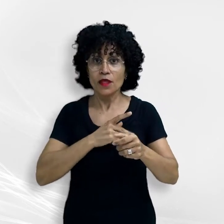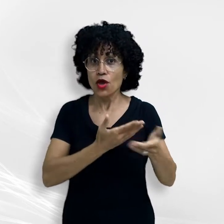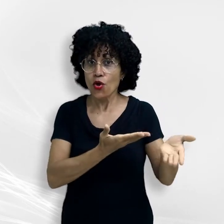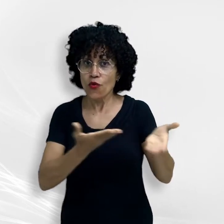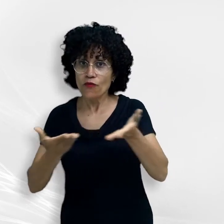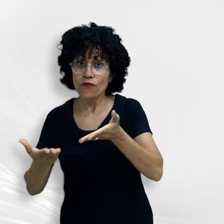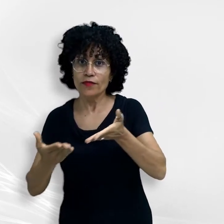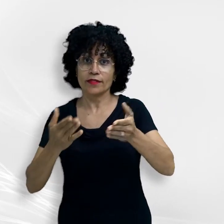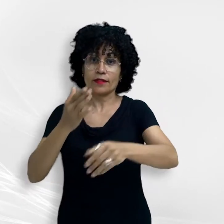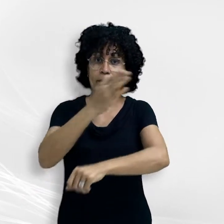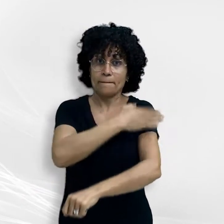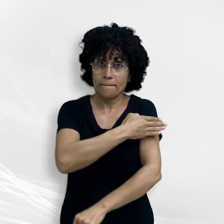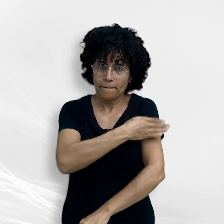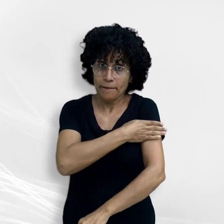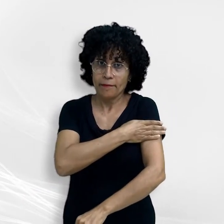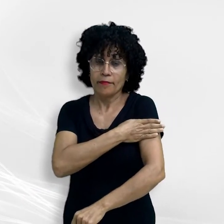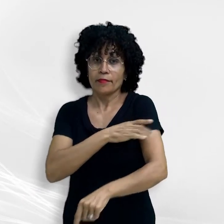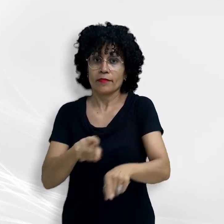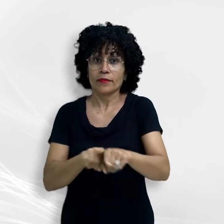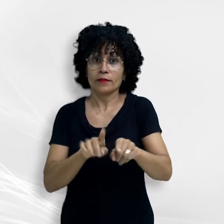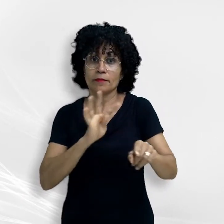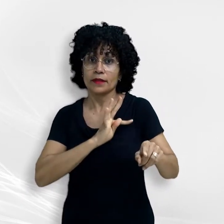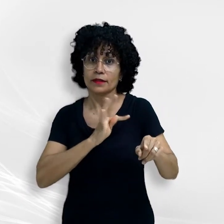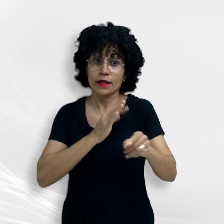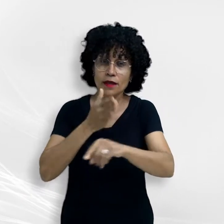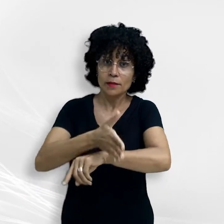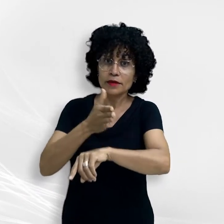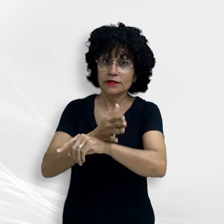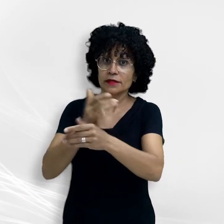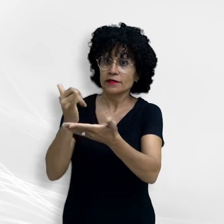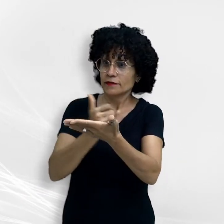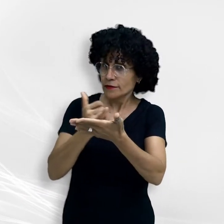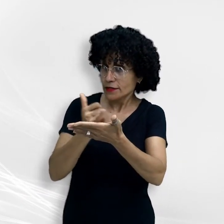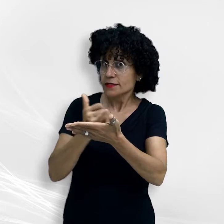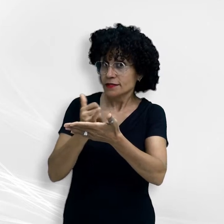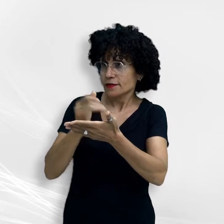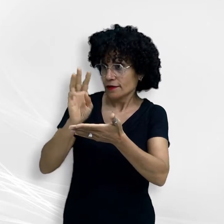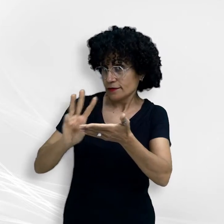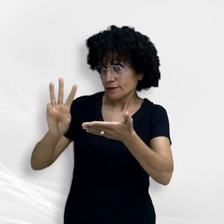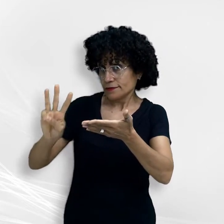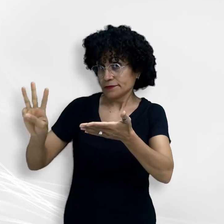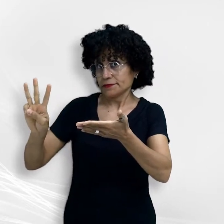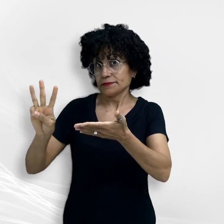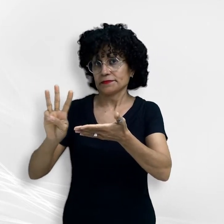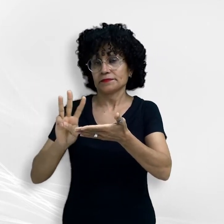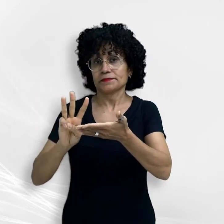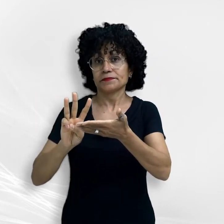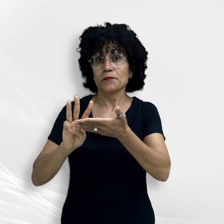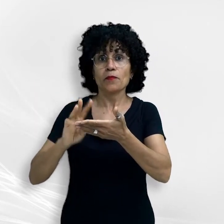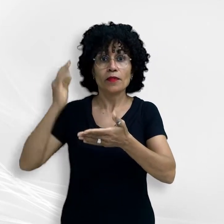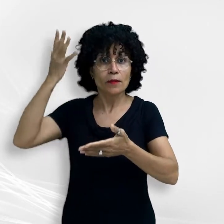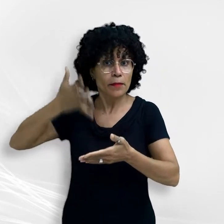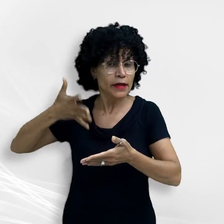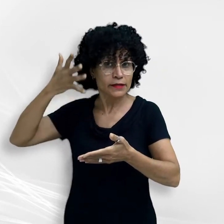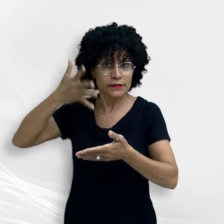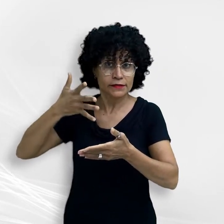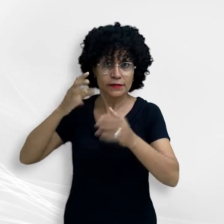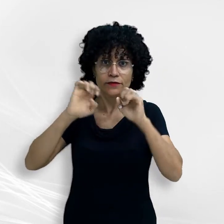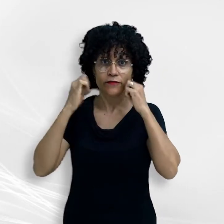membros e técnicos da instituição a participar. Faça sua inscrição através do link na matéria. Palestrante no evento,